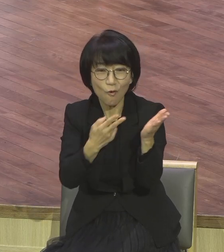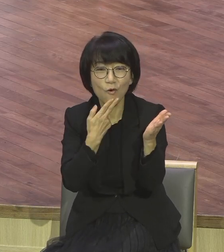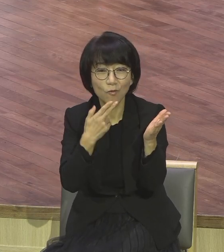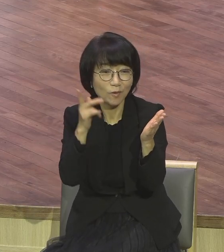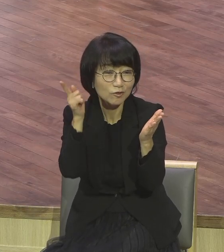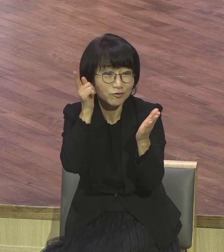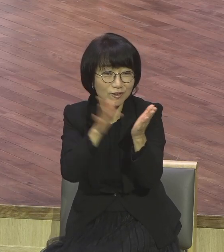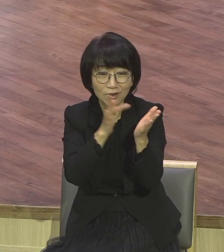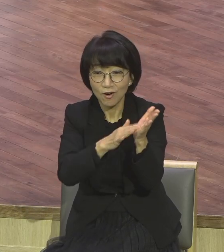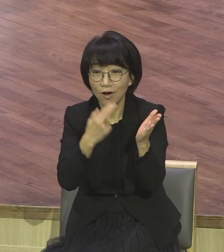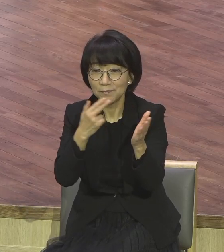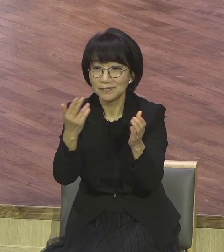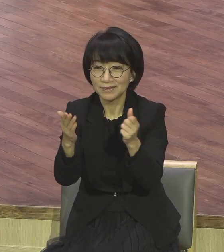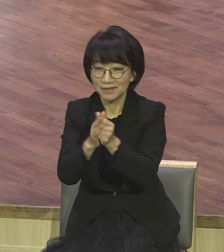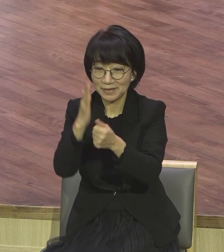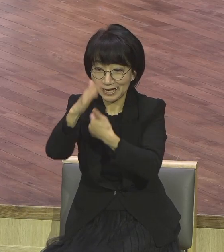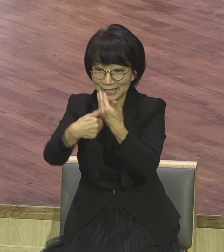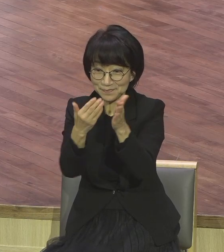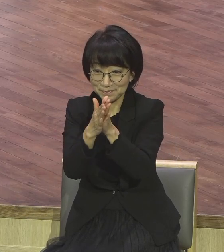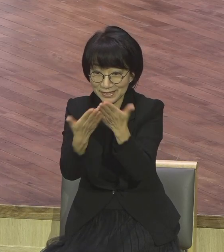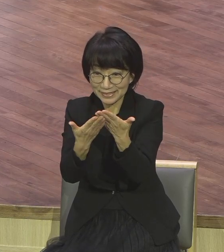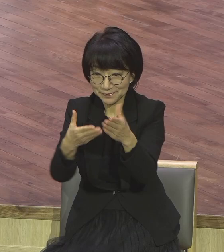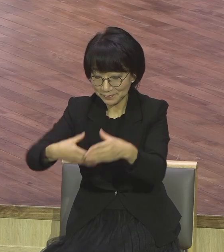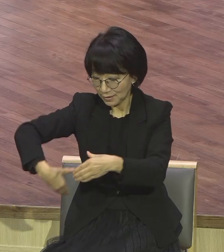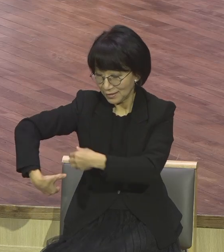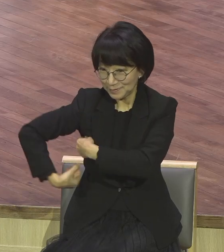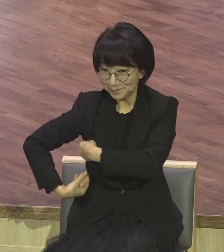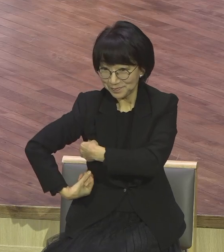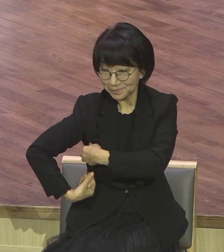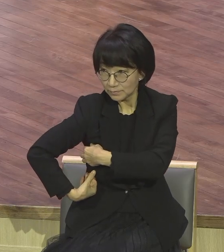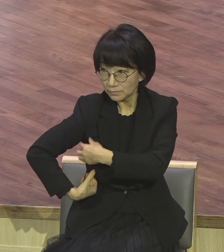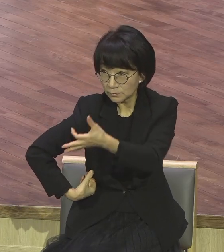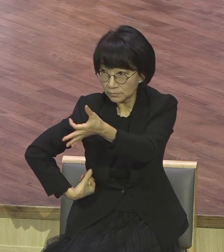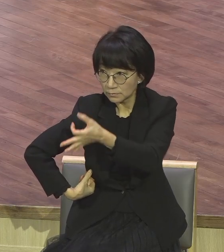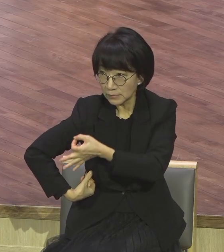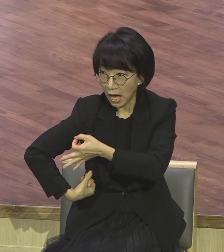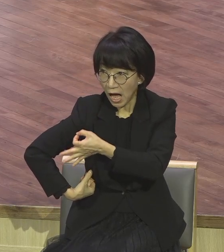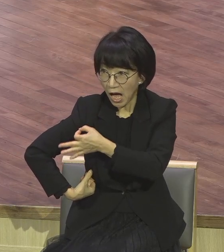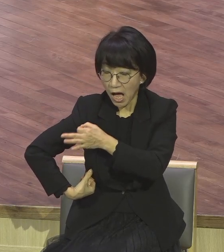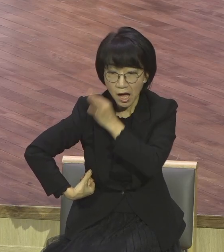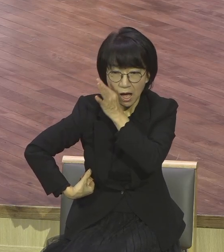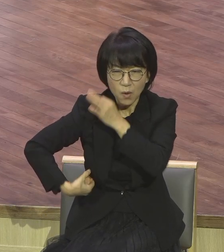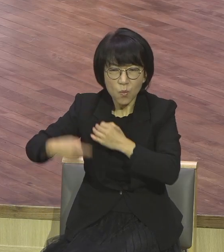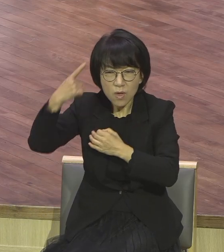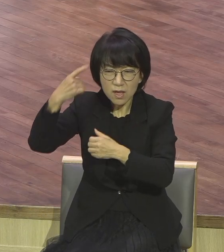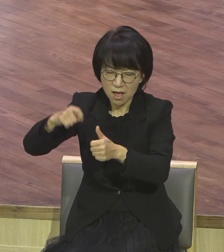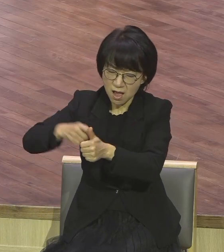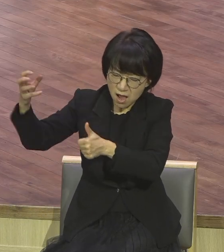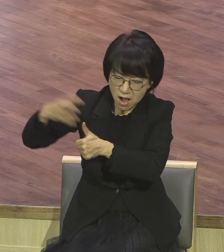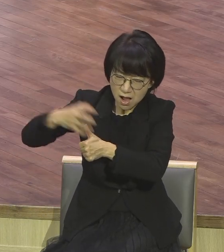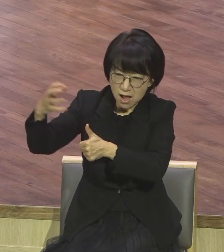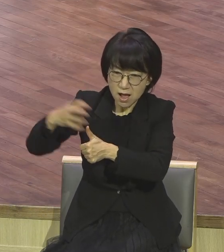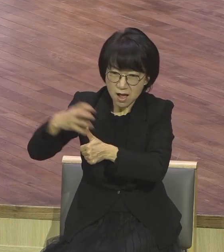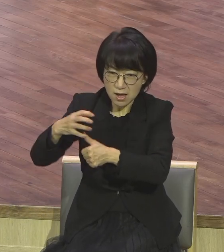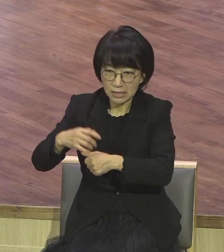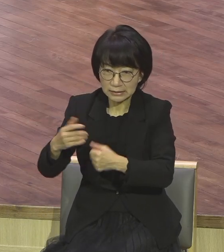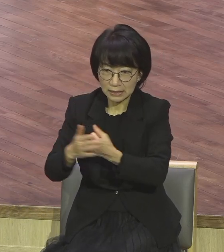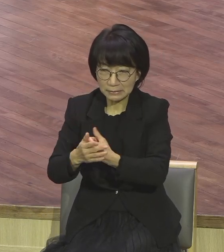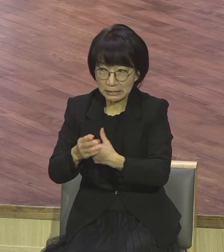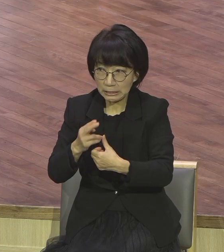찬성 성경을 들고 가는 것 자체가 부끄러웠다니까 얼마나 핍박을 만했는지 조롱을 하고 주머니 숨겨 가져가고 막